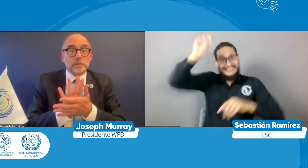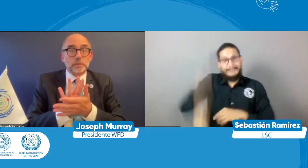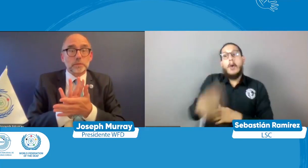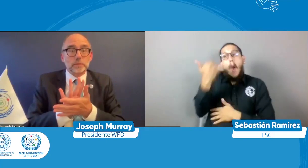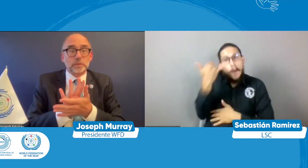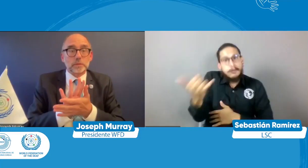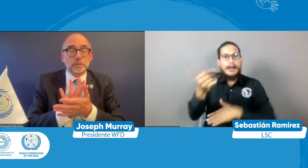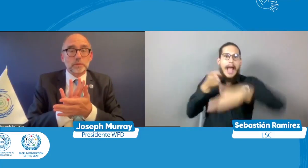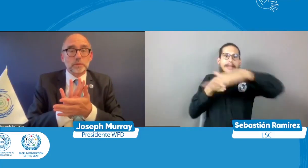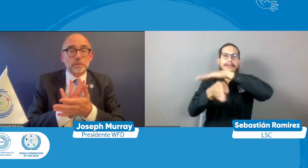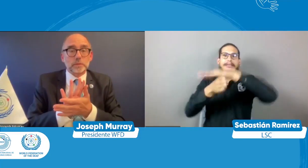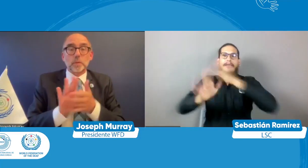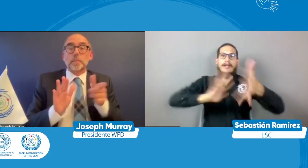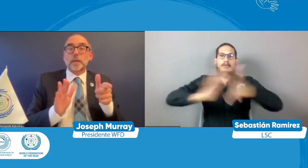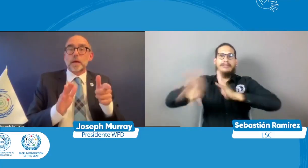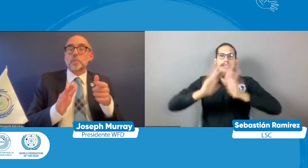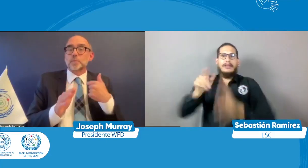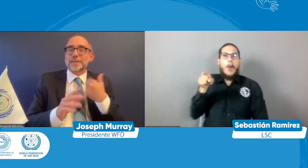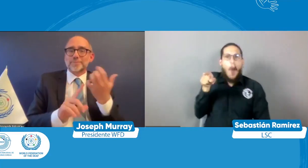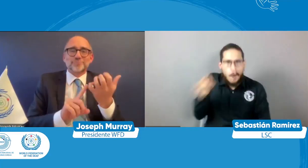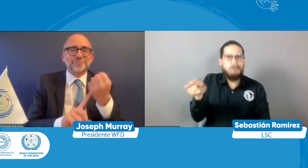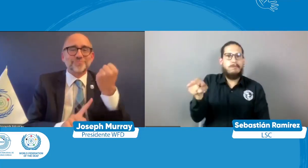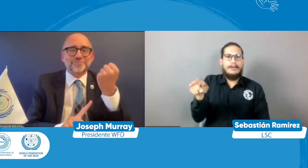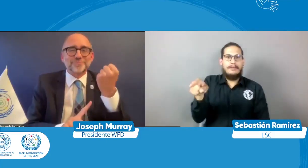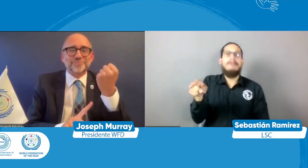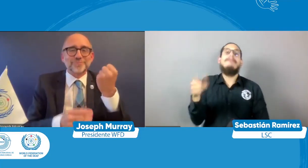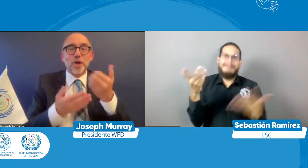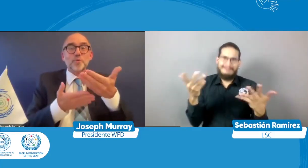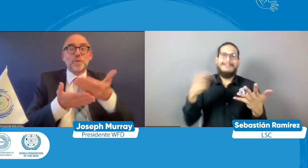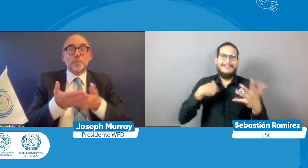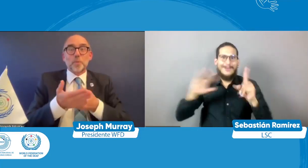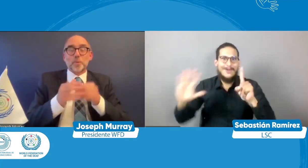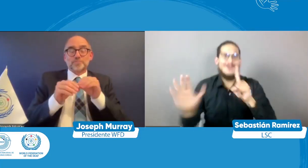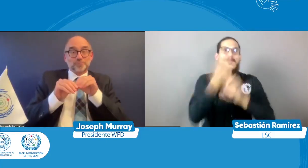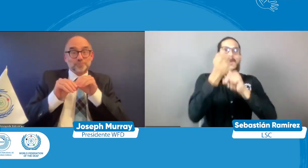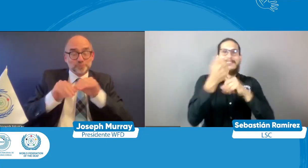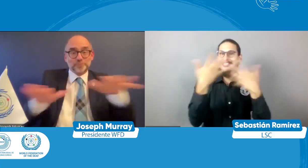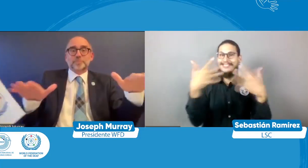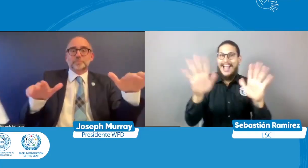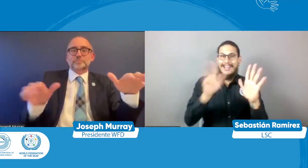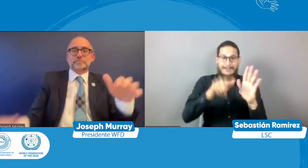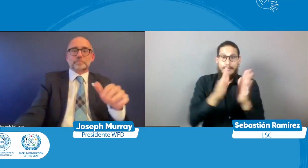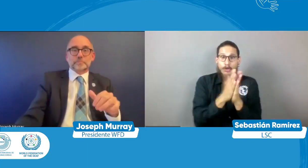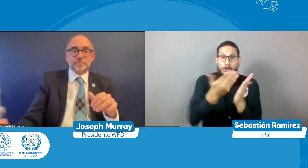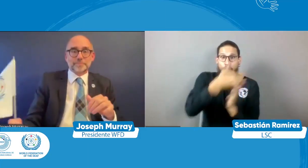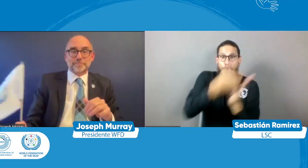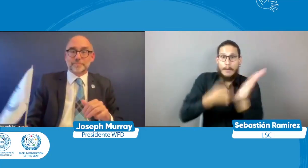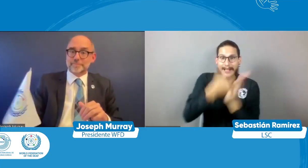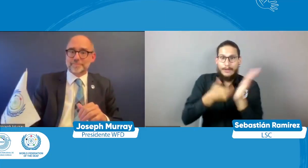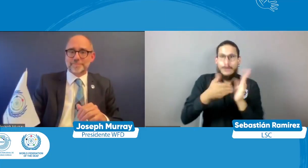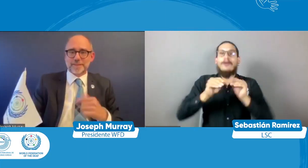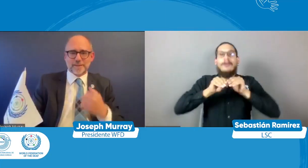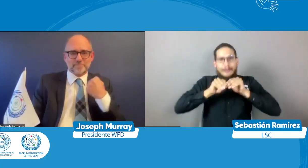sordos requieren accesibilidad y la accesibilidad que tiene un niño sordo es a través de la lengua de señas uy